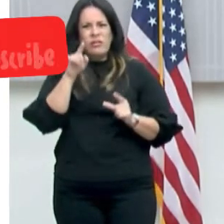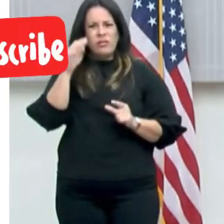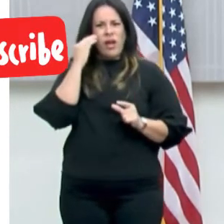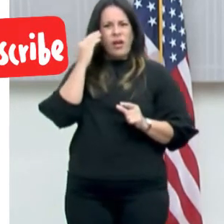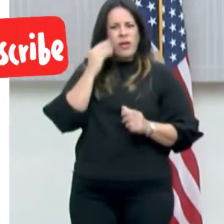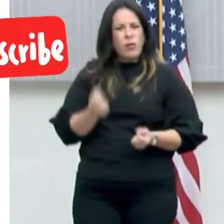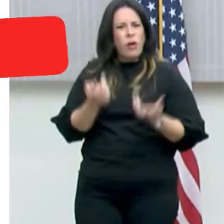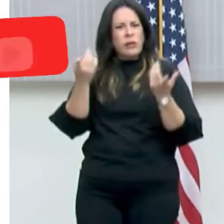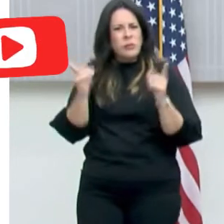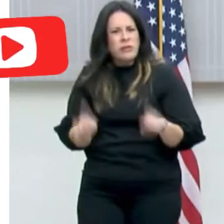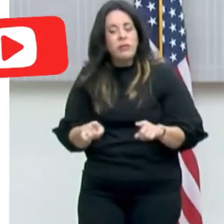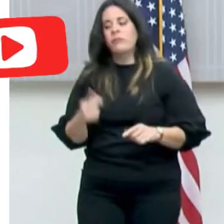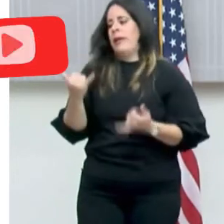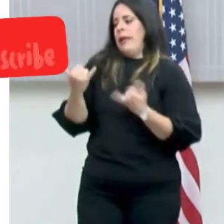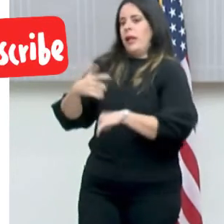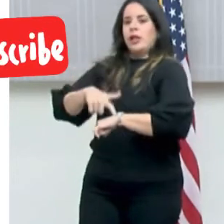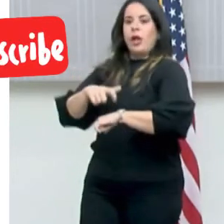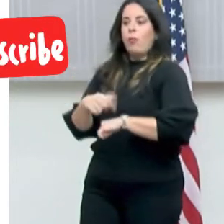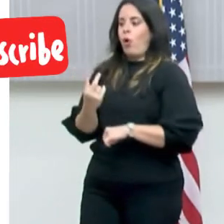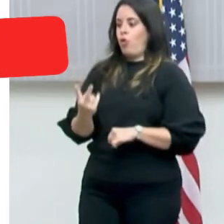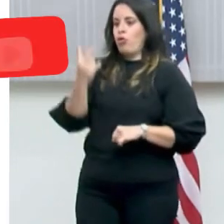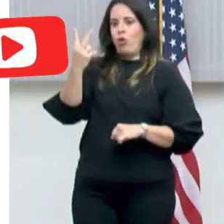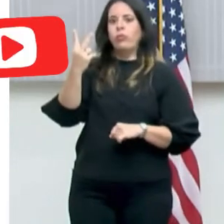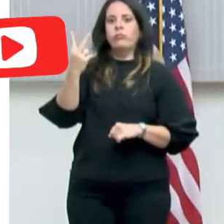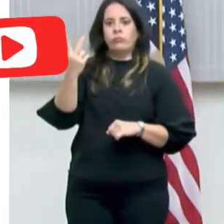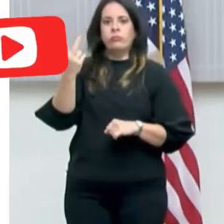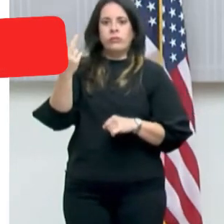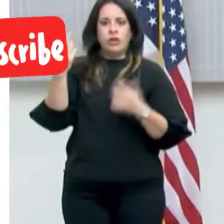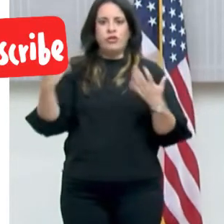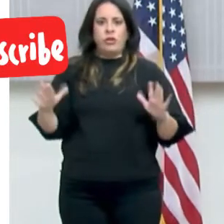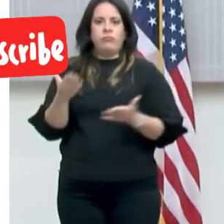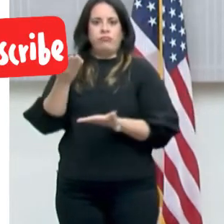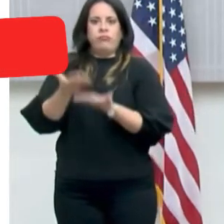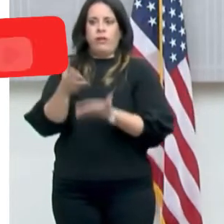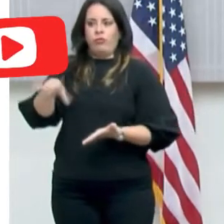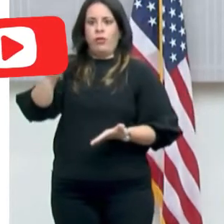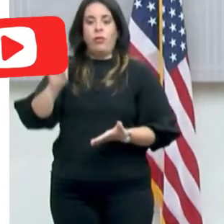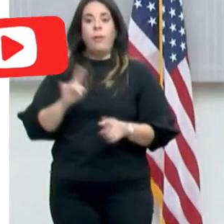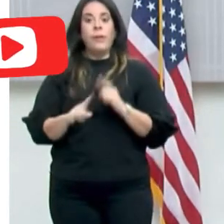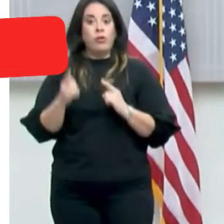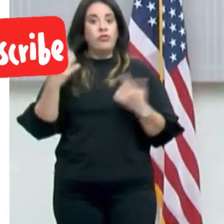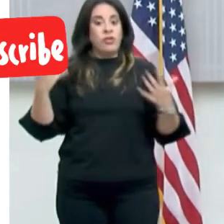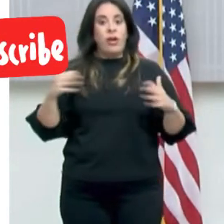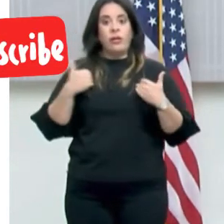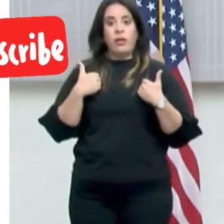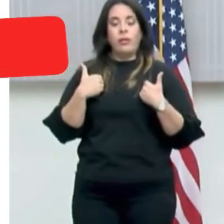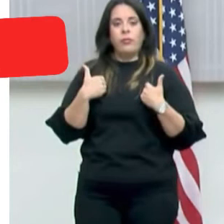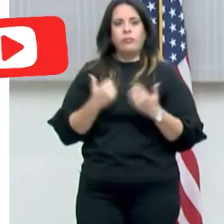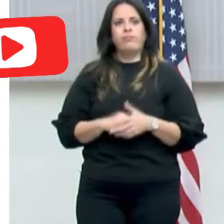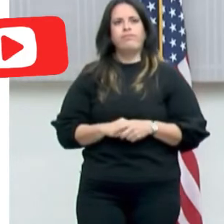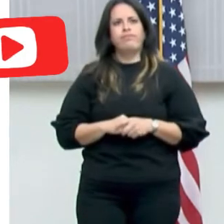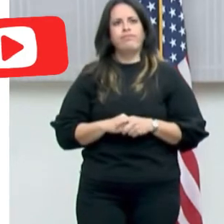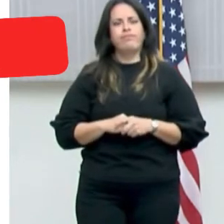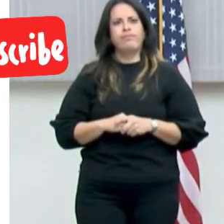Bueno, en este momento nosotros tenemos dos casos corriendo, pero ahí tenemos evidencia de, tenemos